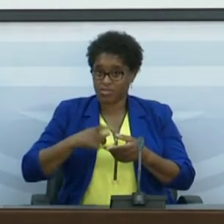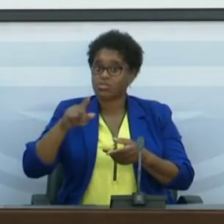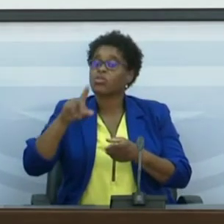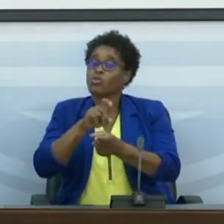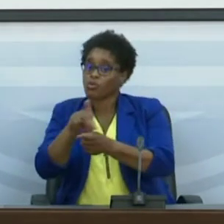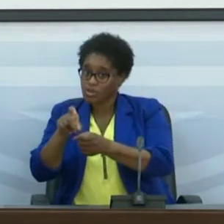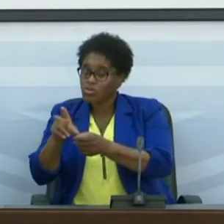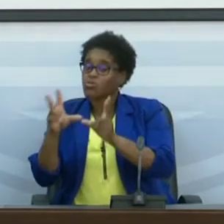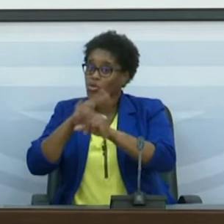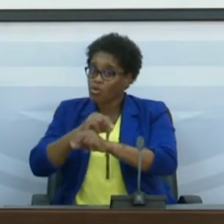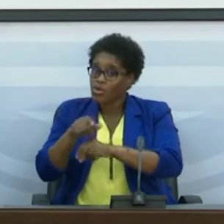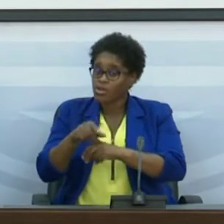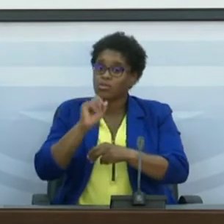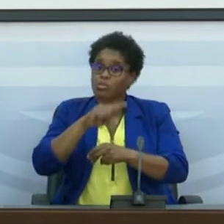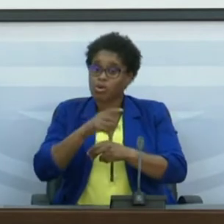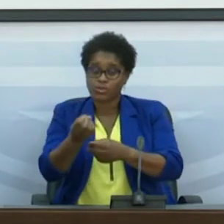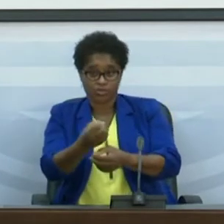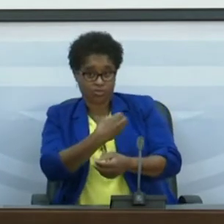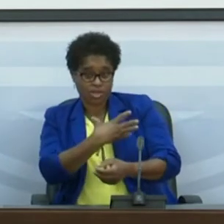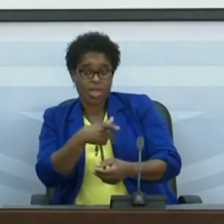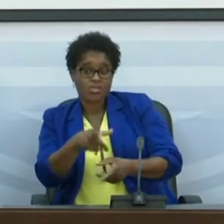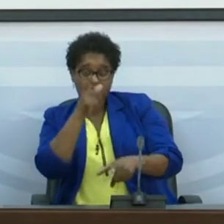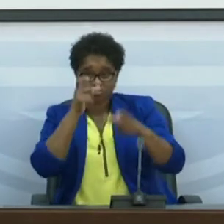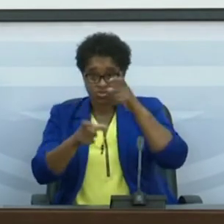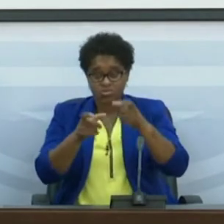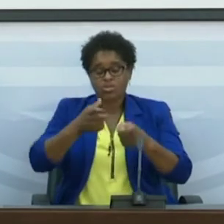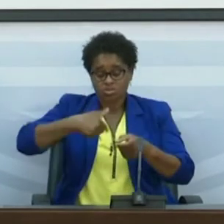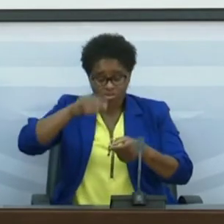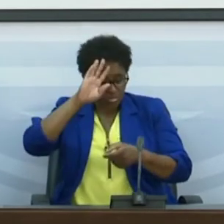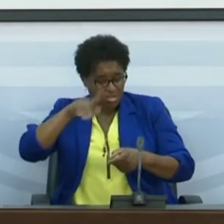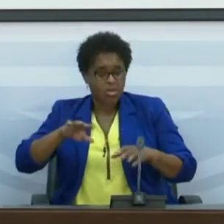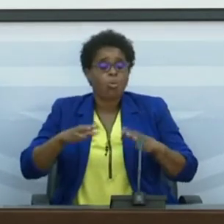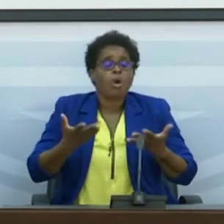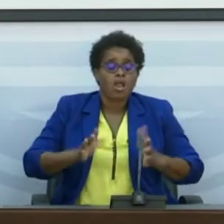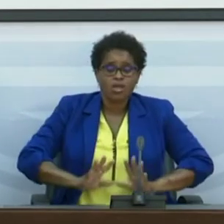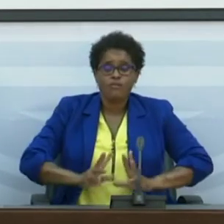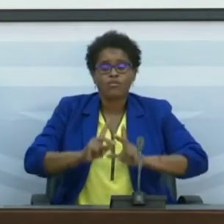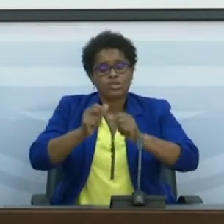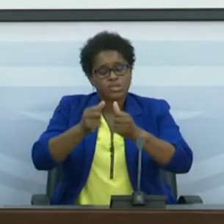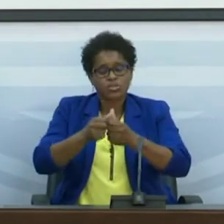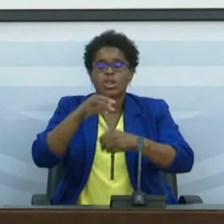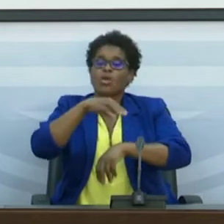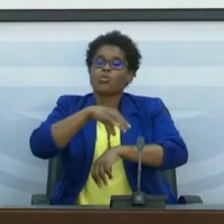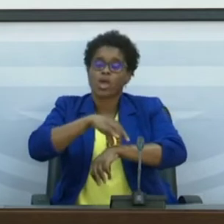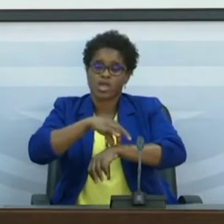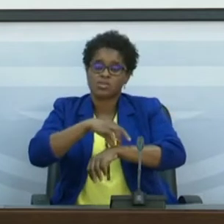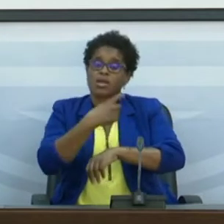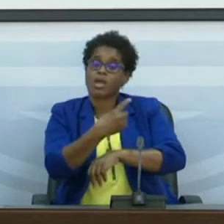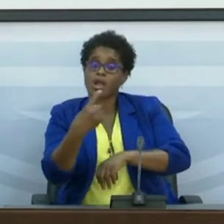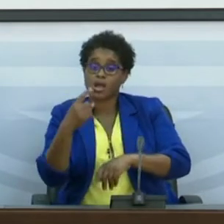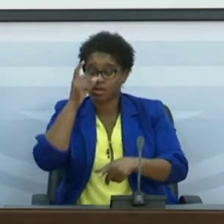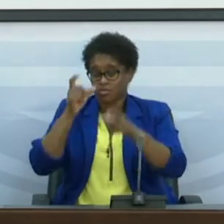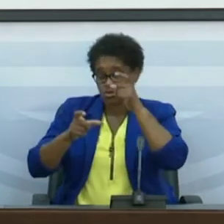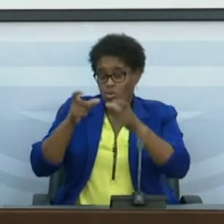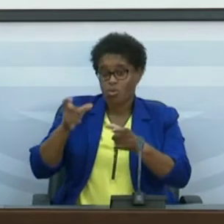variantes poderão, então, infetar essas pessoas. Nós não sabemos qual é que vai ser a evolução da doença em cada pessoa